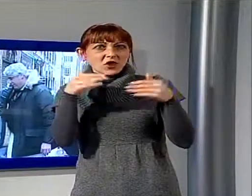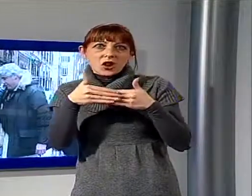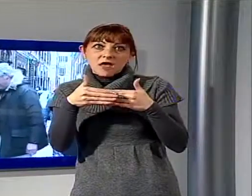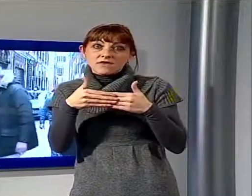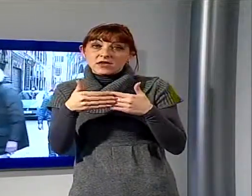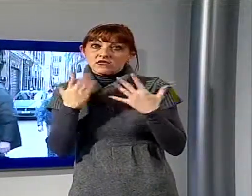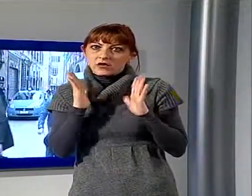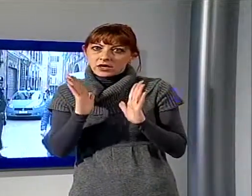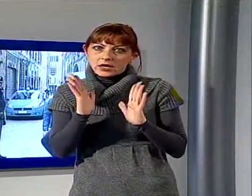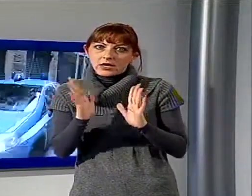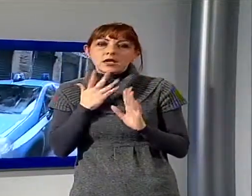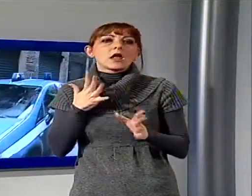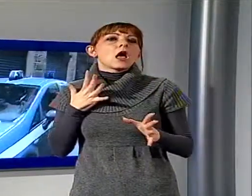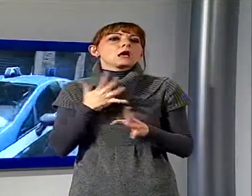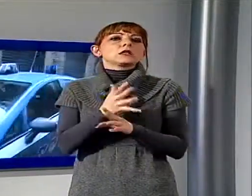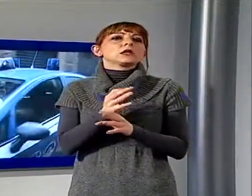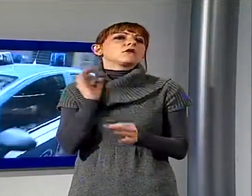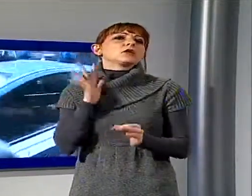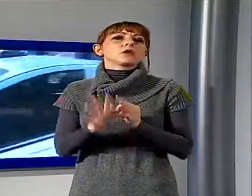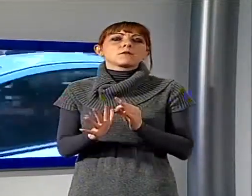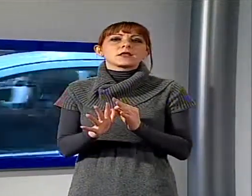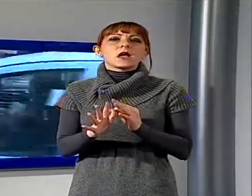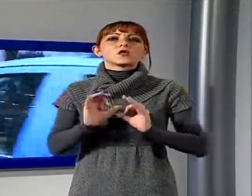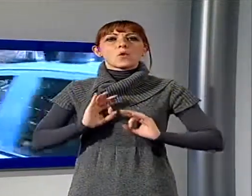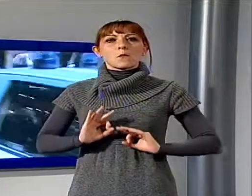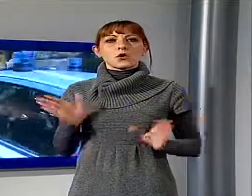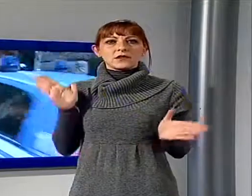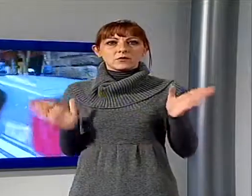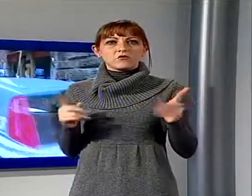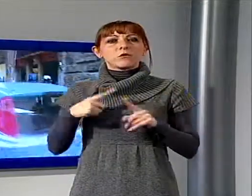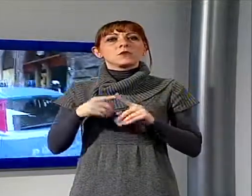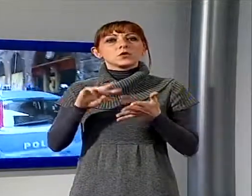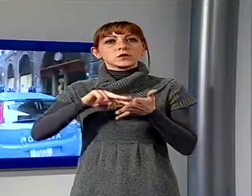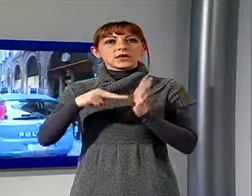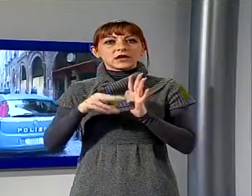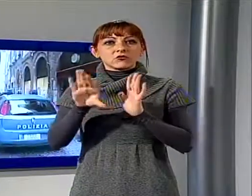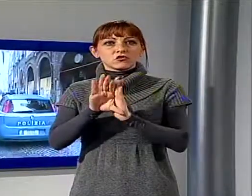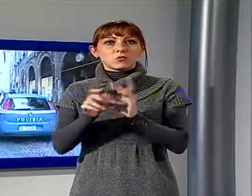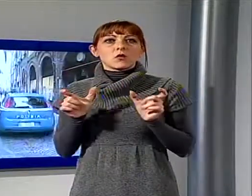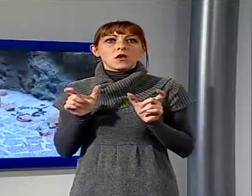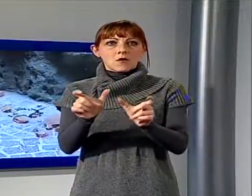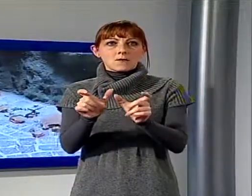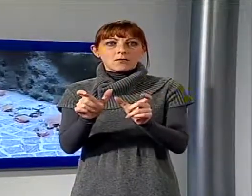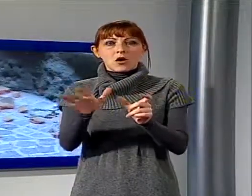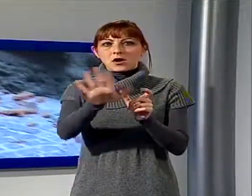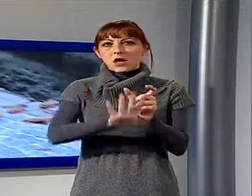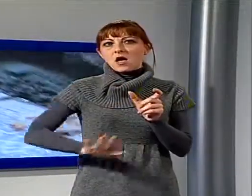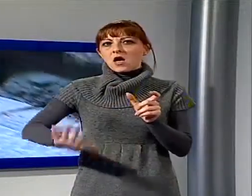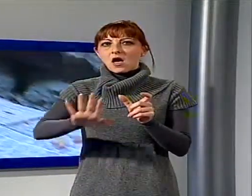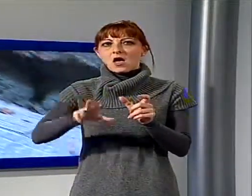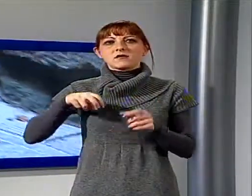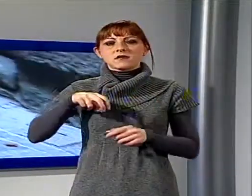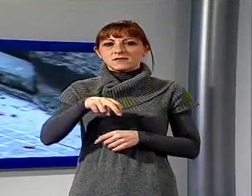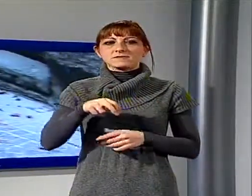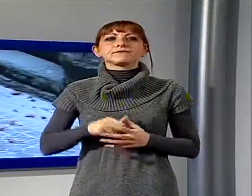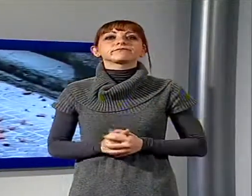posto, sono subito giunti gli agenti della Polizia Municipale e i tecnici del comune per bloccare l'accesso alla zona. Poco dopo